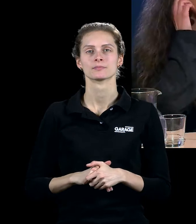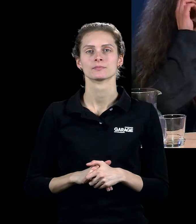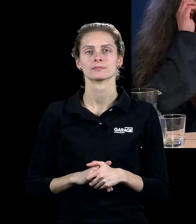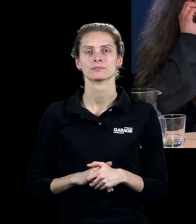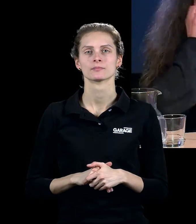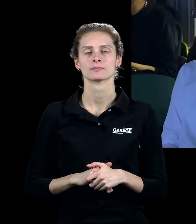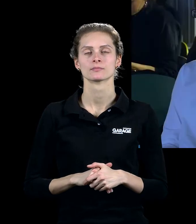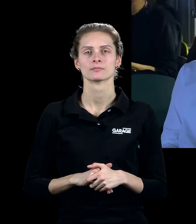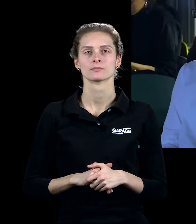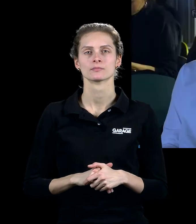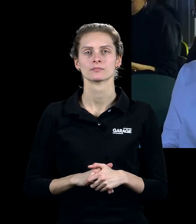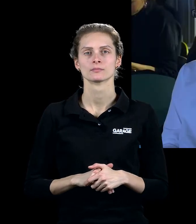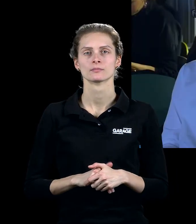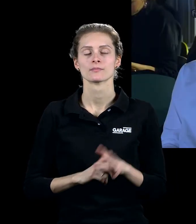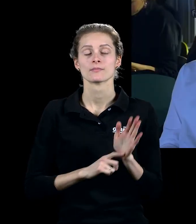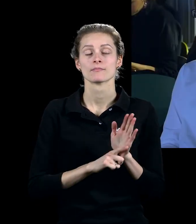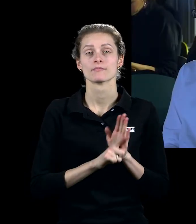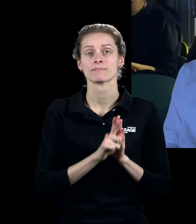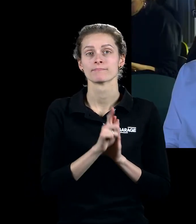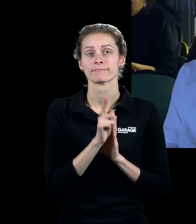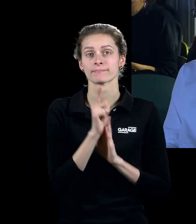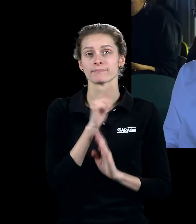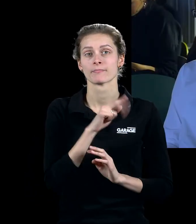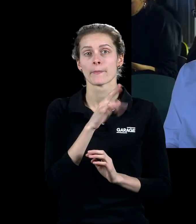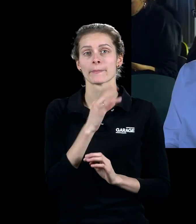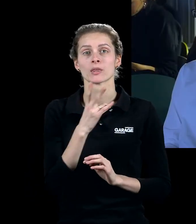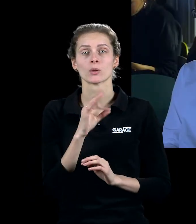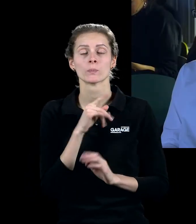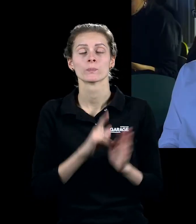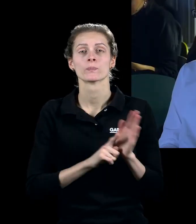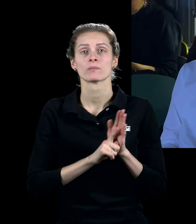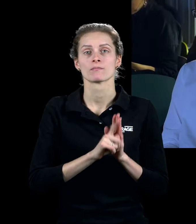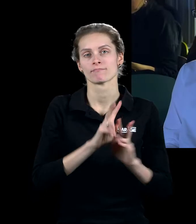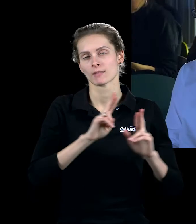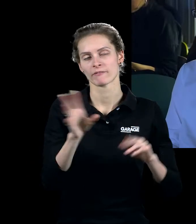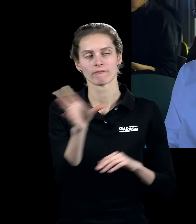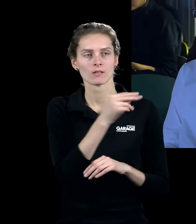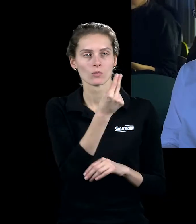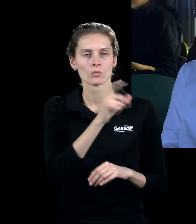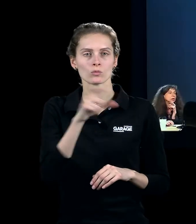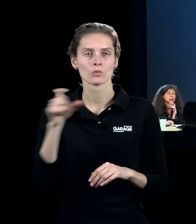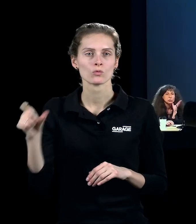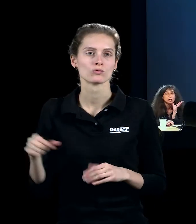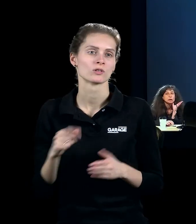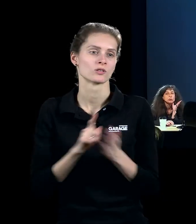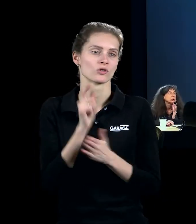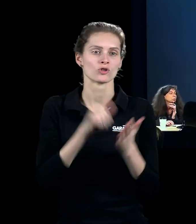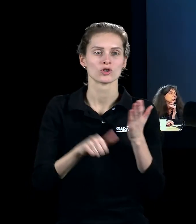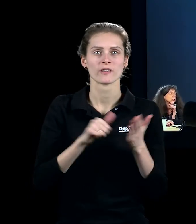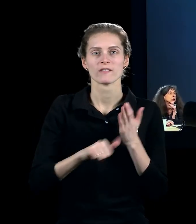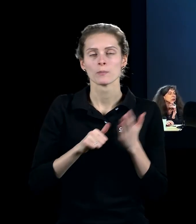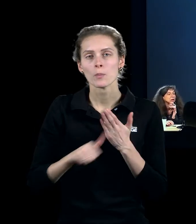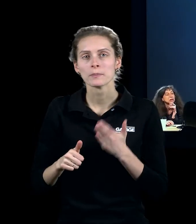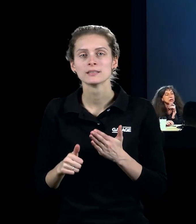И, ну, начинал Пинный, ну, естественно, как все художники его поколения, с живописи, вот с фигуративной